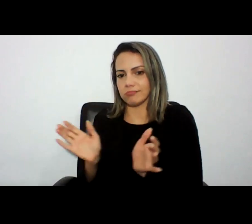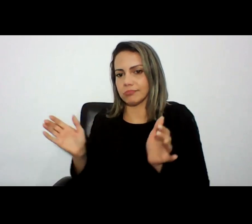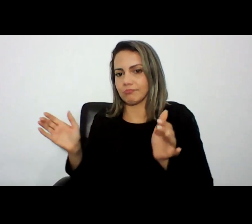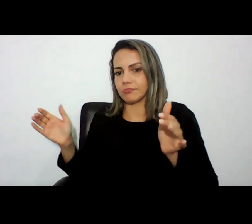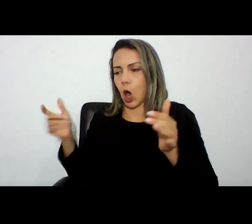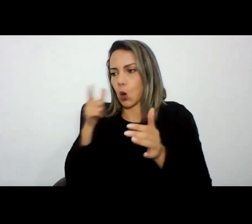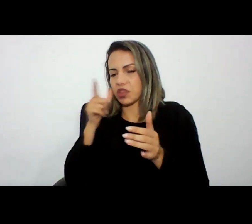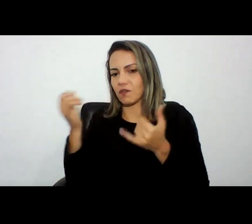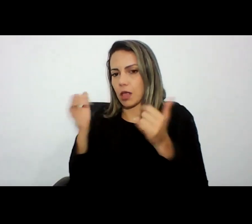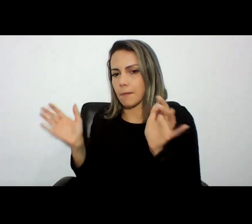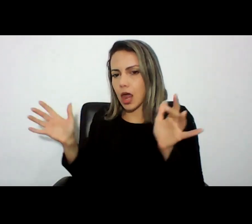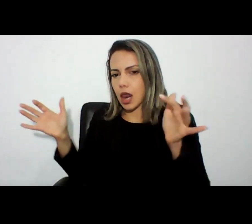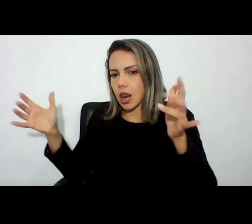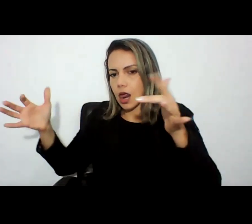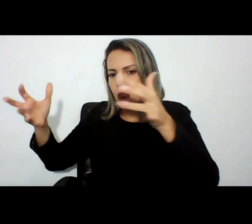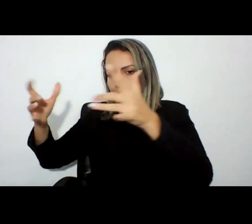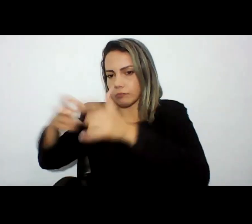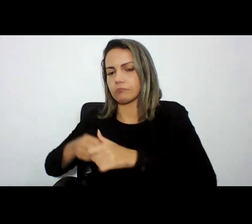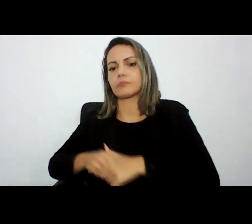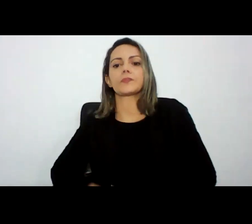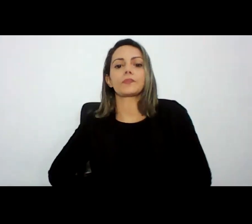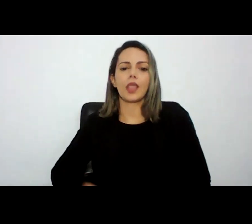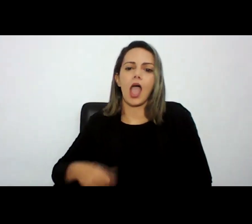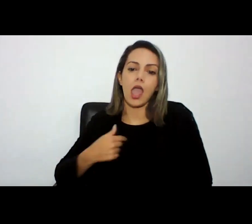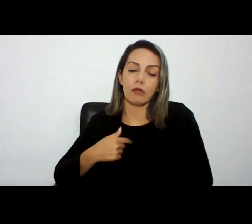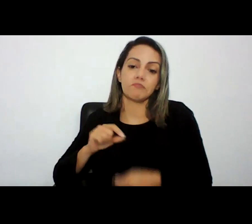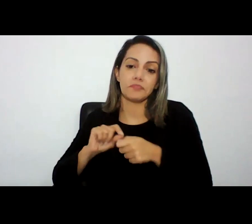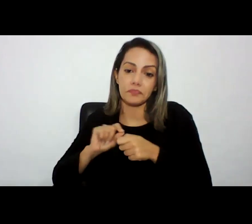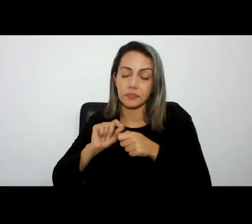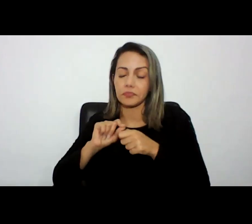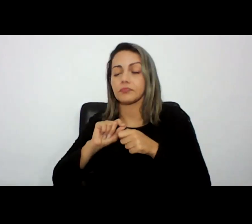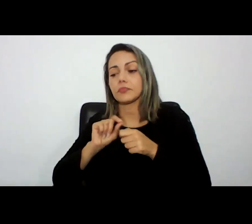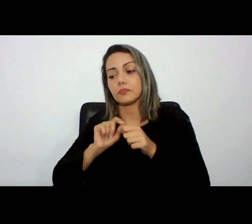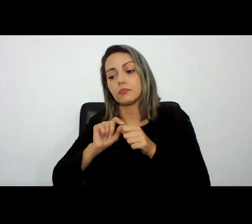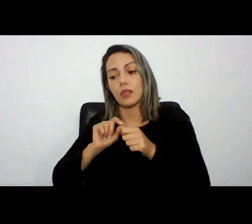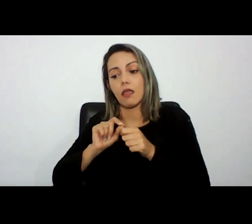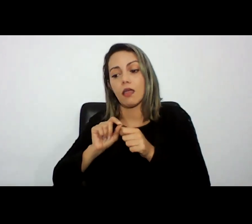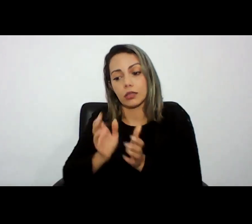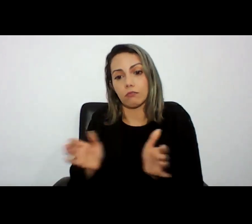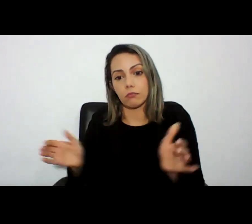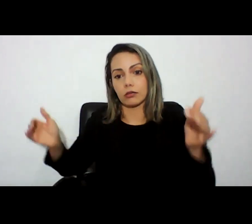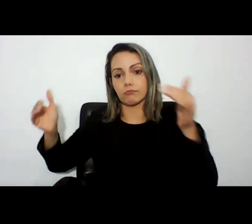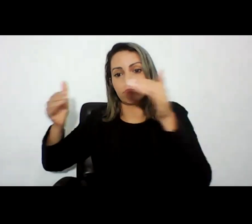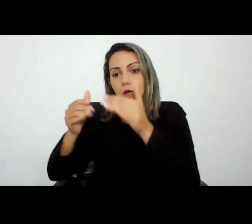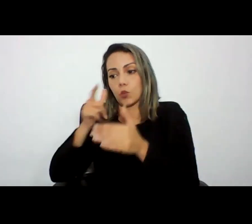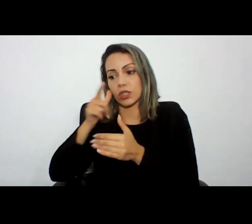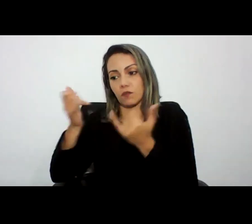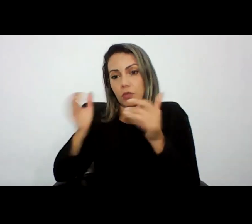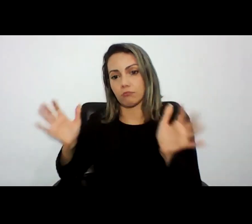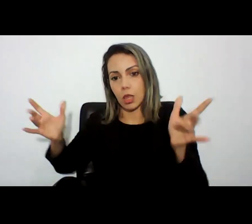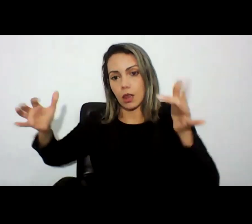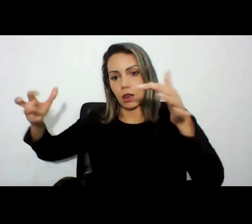recebendo as informações daquele perímetro e eu fiz uma cerca em volta de onde estava ocorrendo a operação e em determinado momento